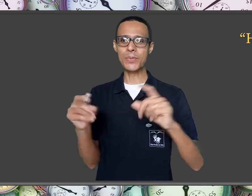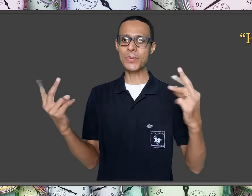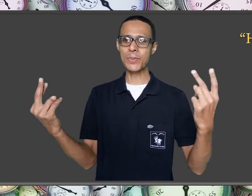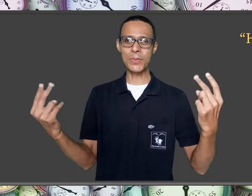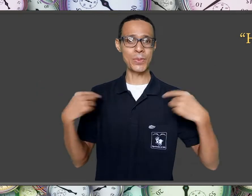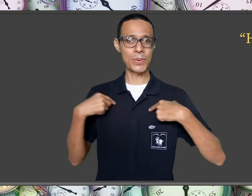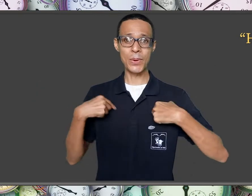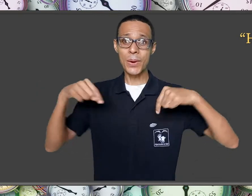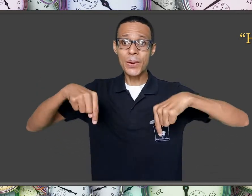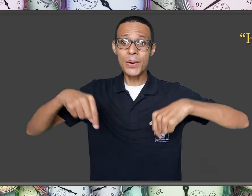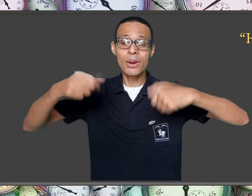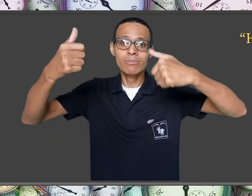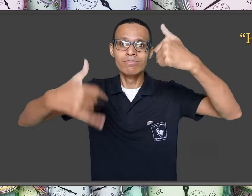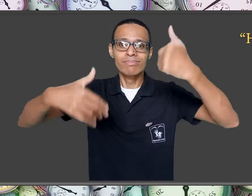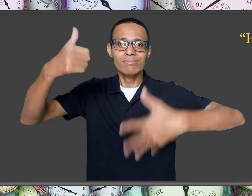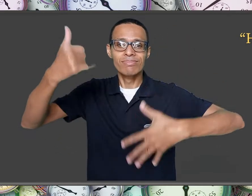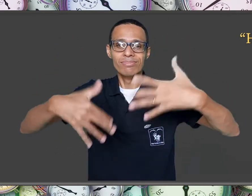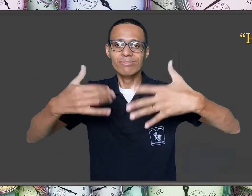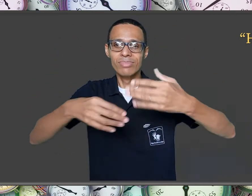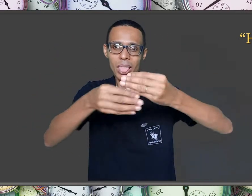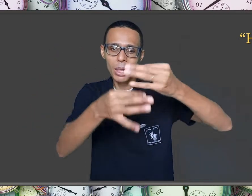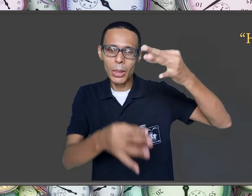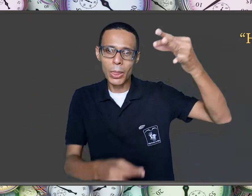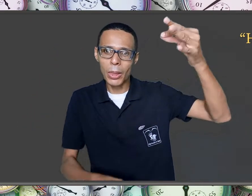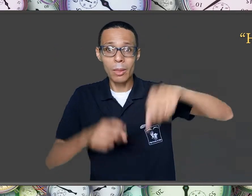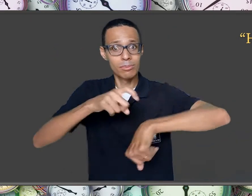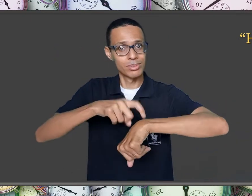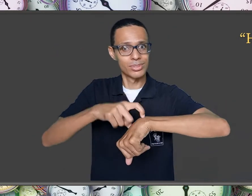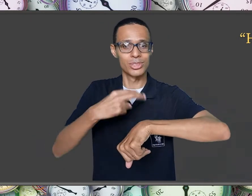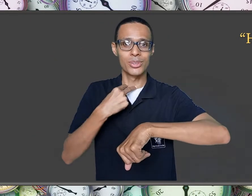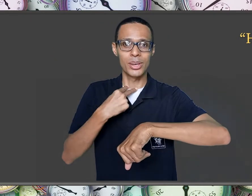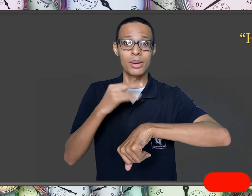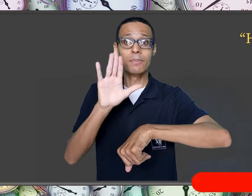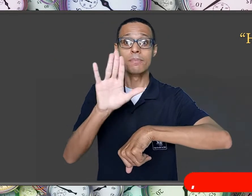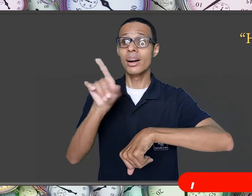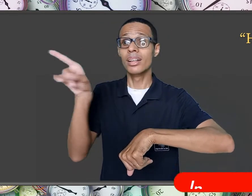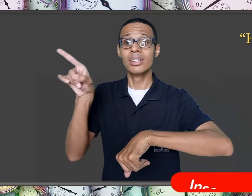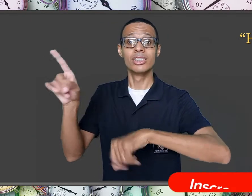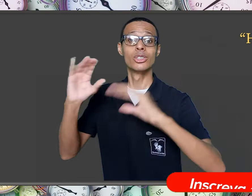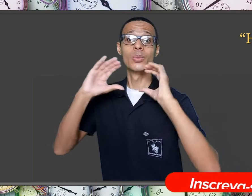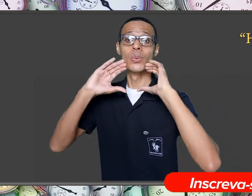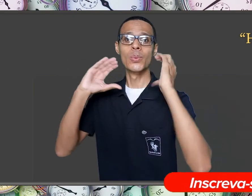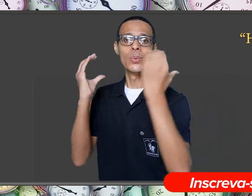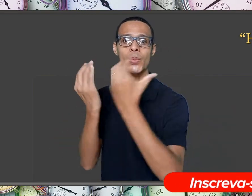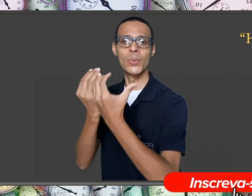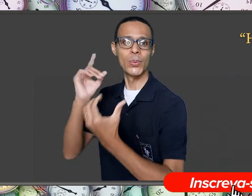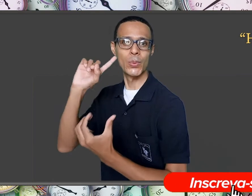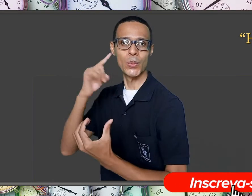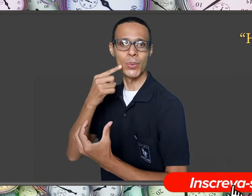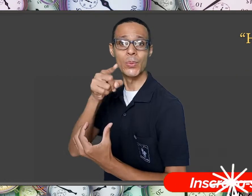do tempo, mas é no contato com a comunidade surda, no contato natural e informal que